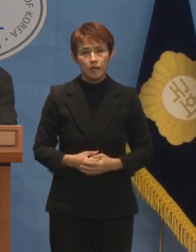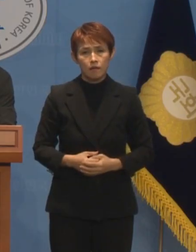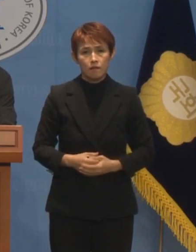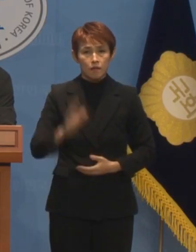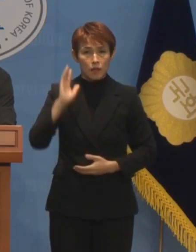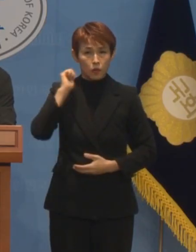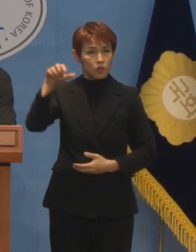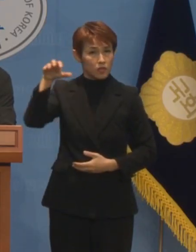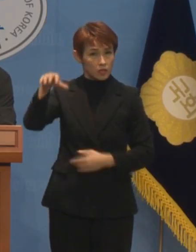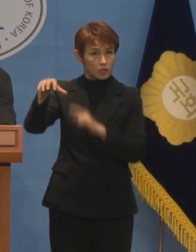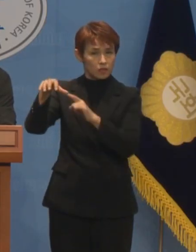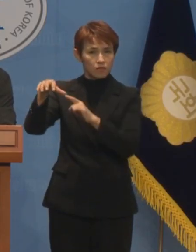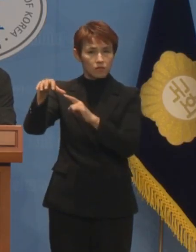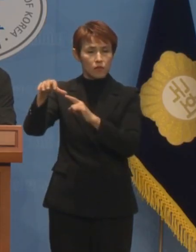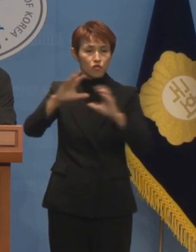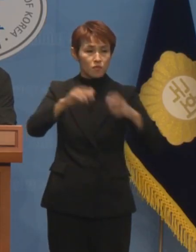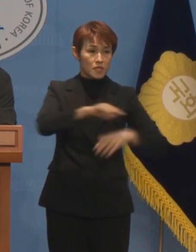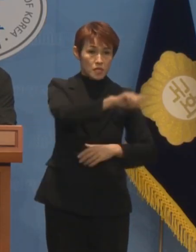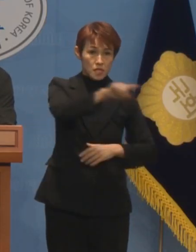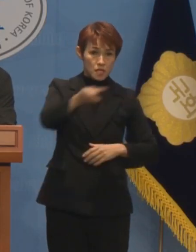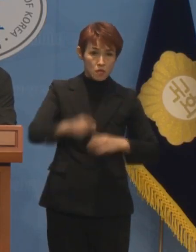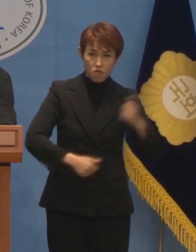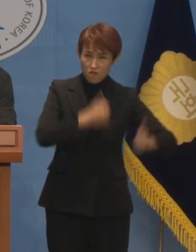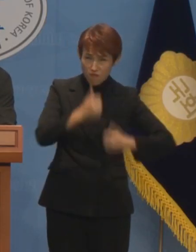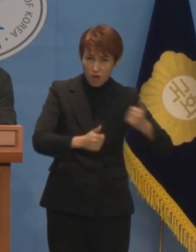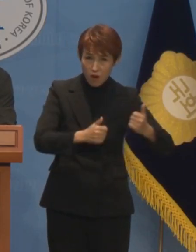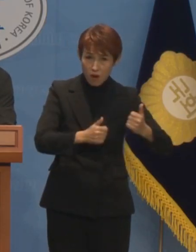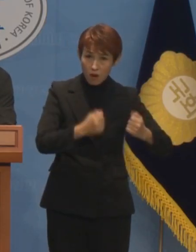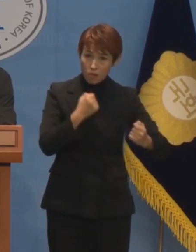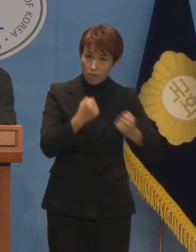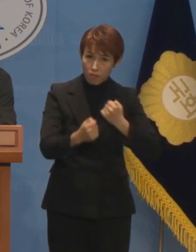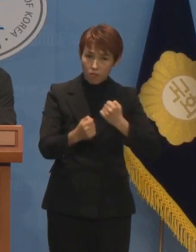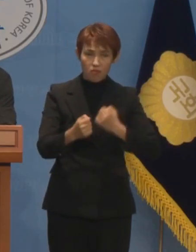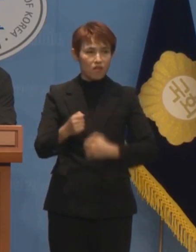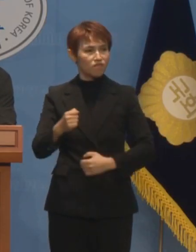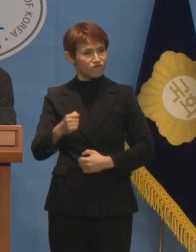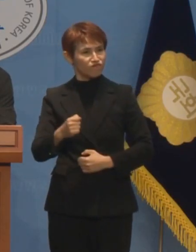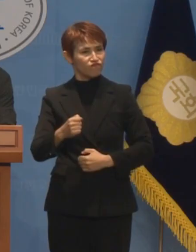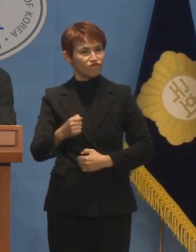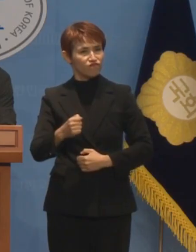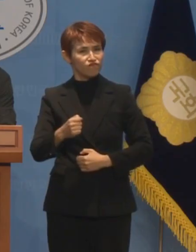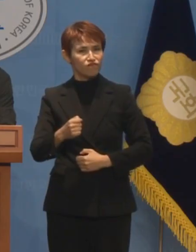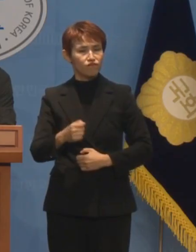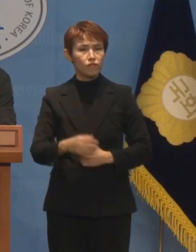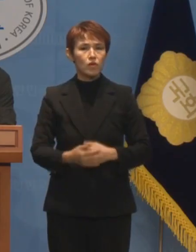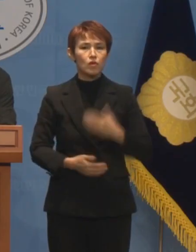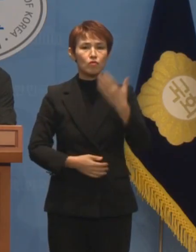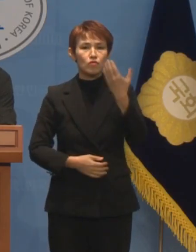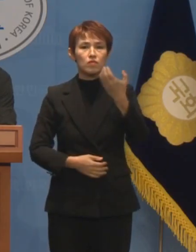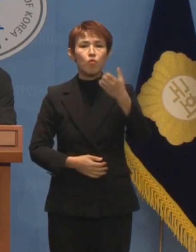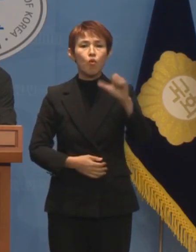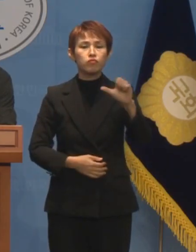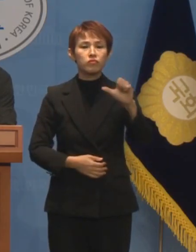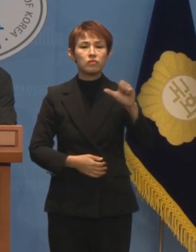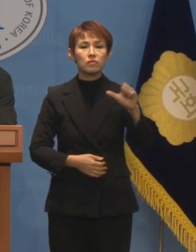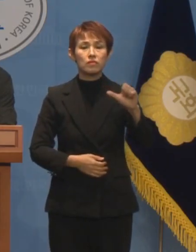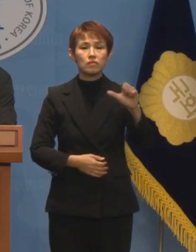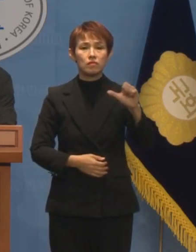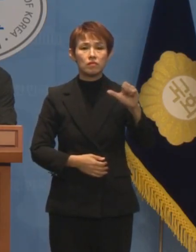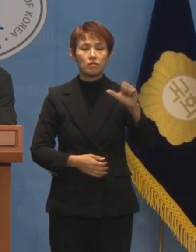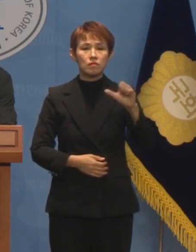대통령실은 성난 국민들 앞에서 마치 시위라도 하듯 무려 95분에 걸쳐서